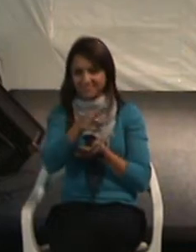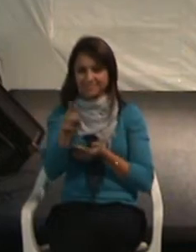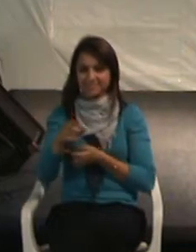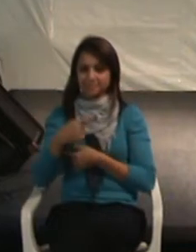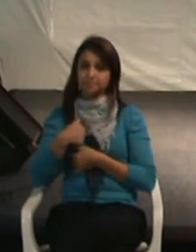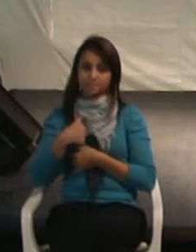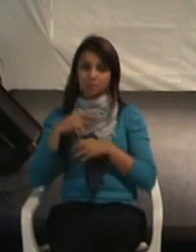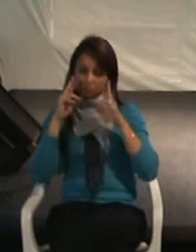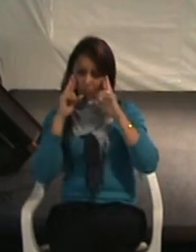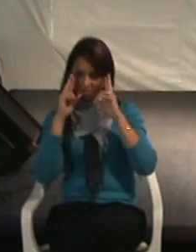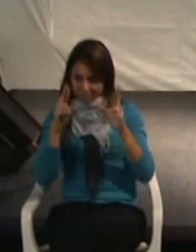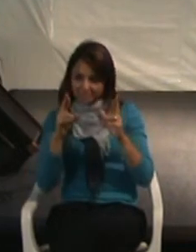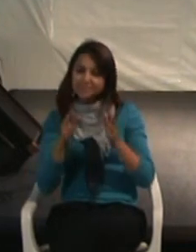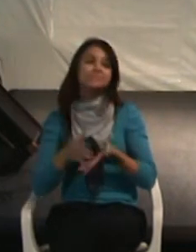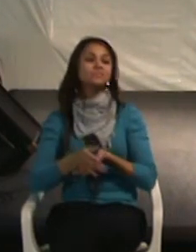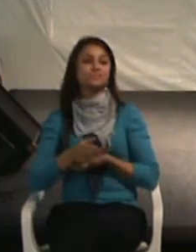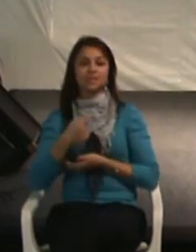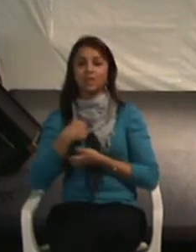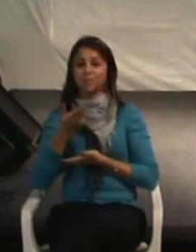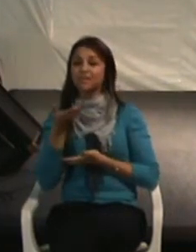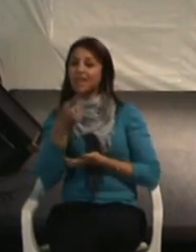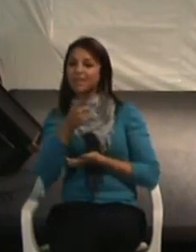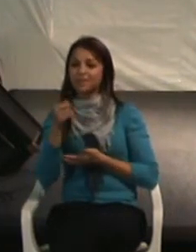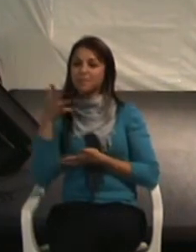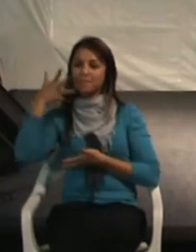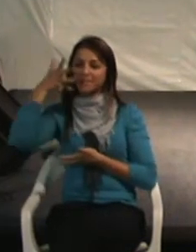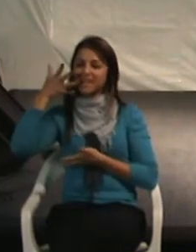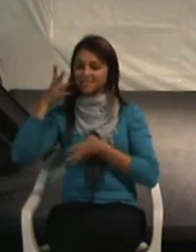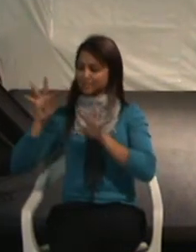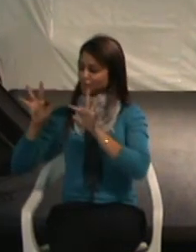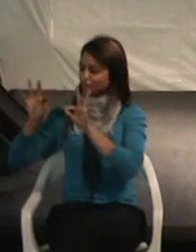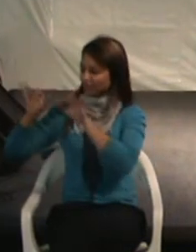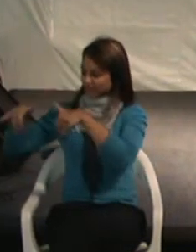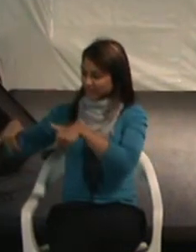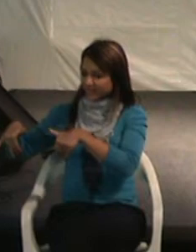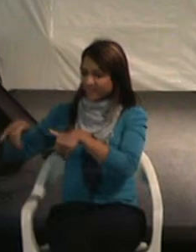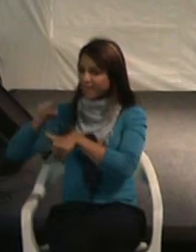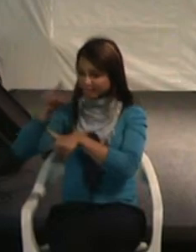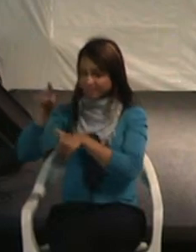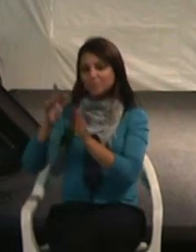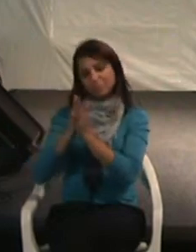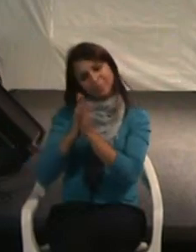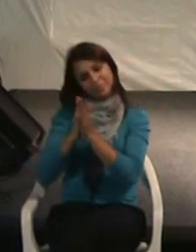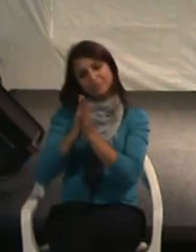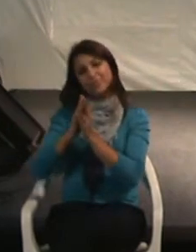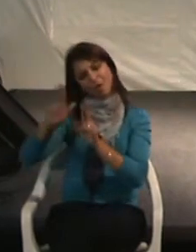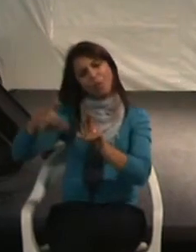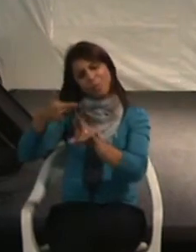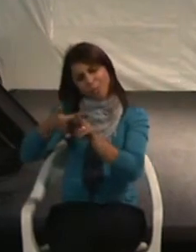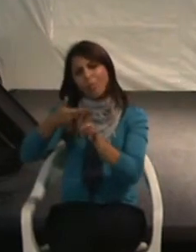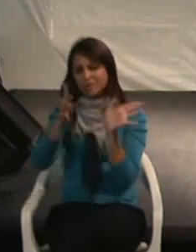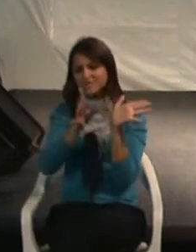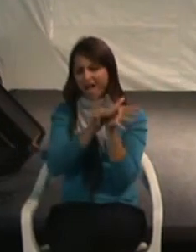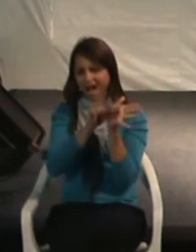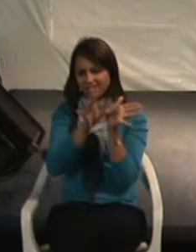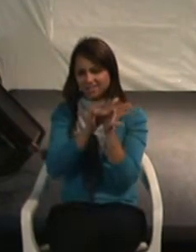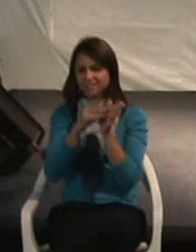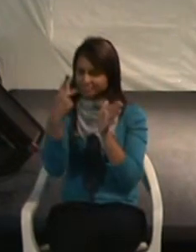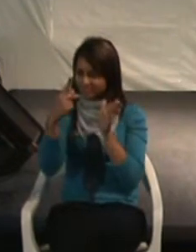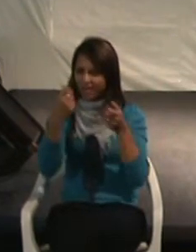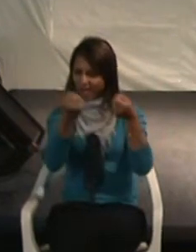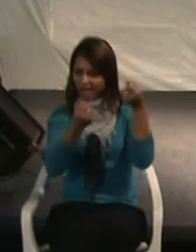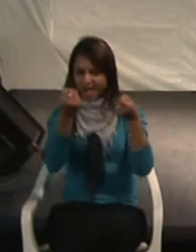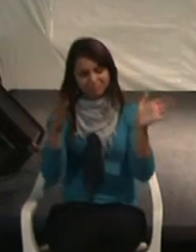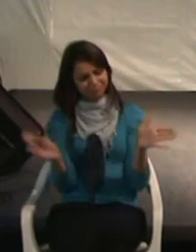respeito, espero que no final da minha palestra, vocês usem realmente o adesivo no cargo de